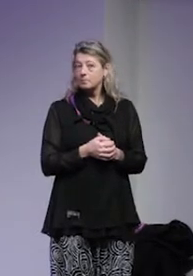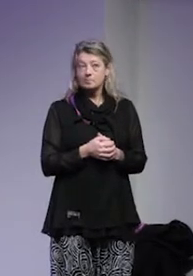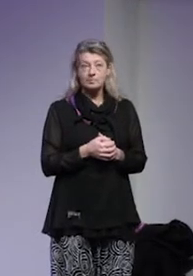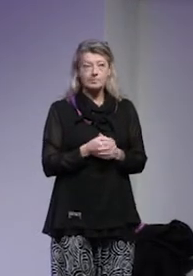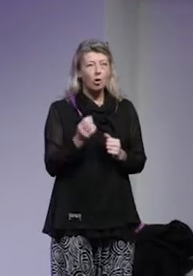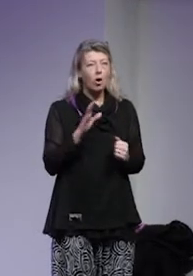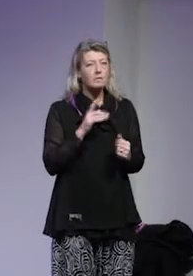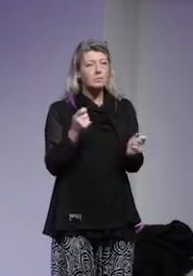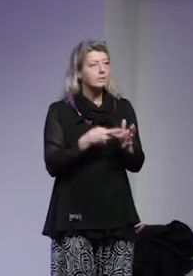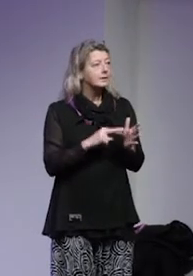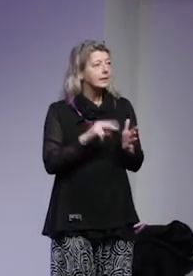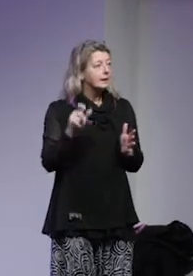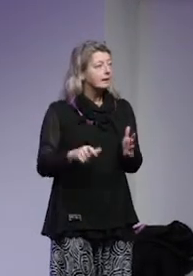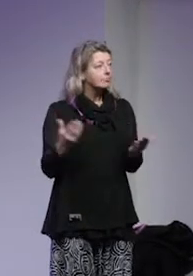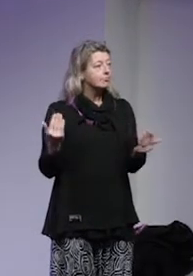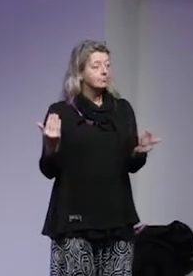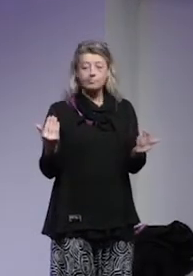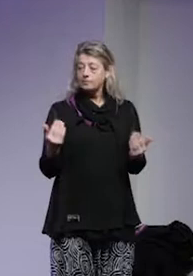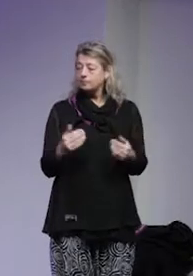Har vi någon tekniker eller